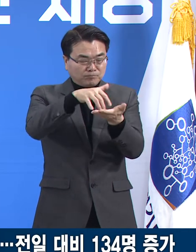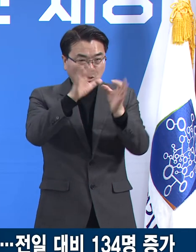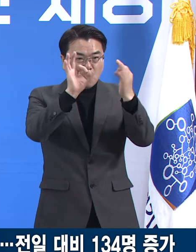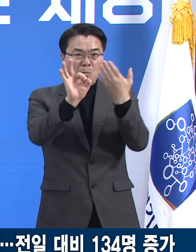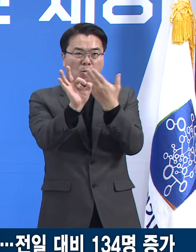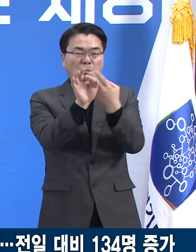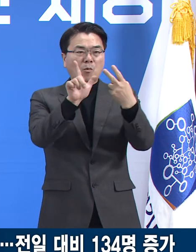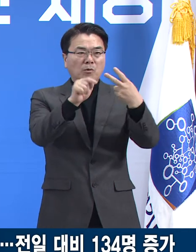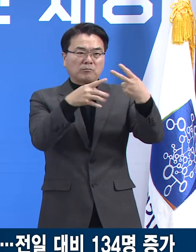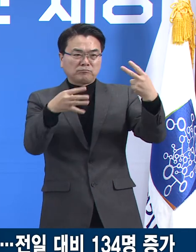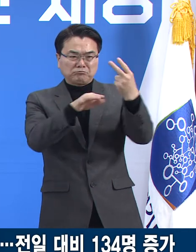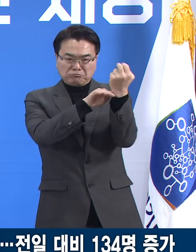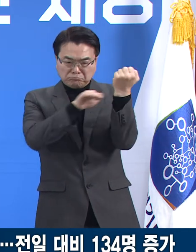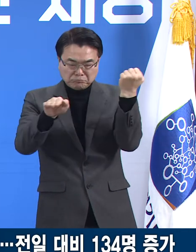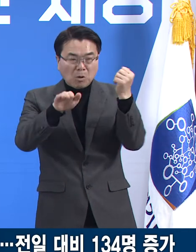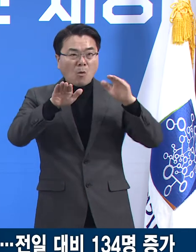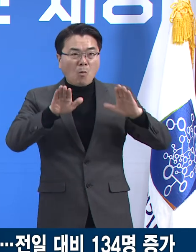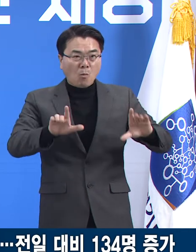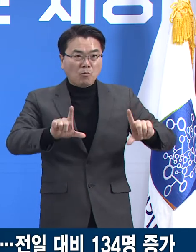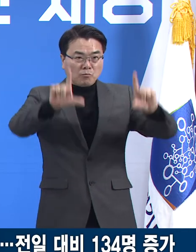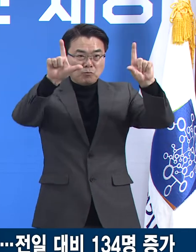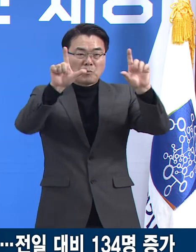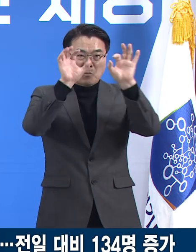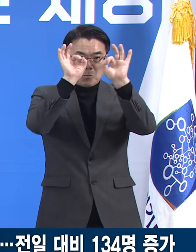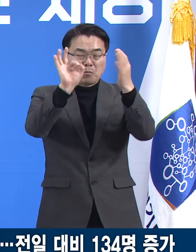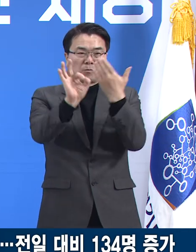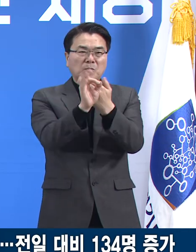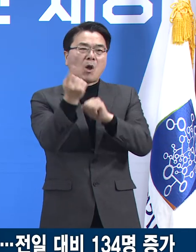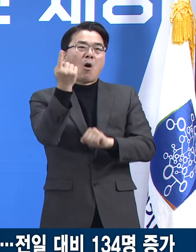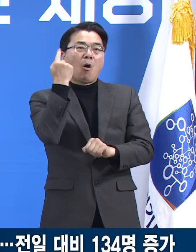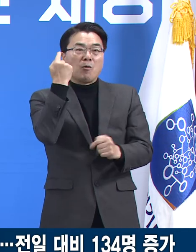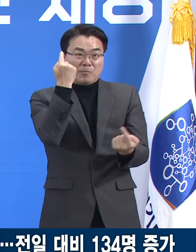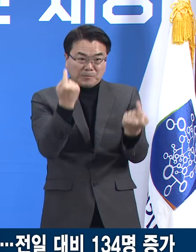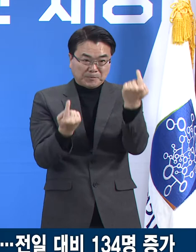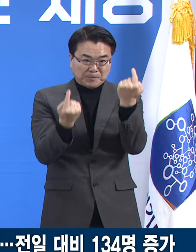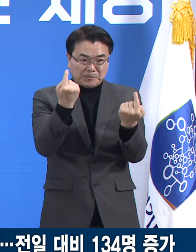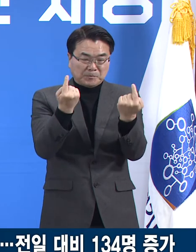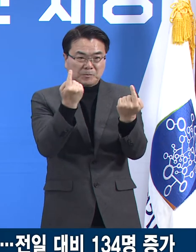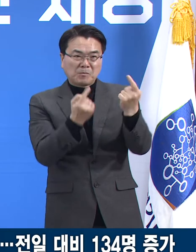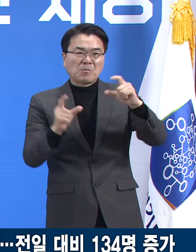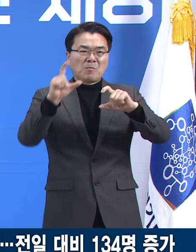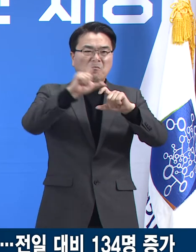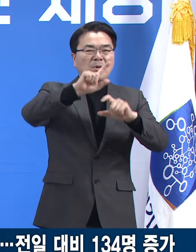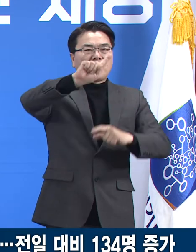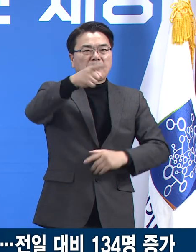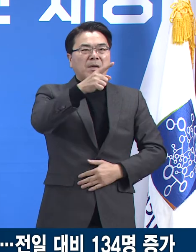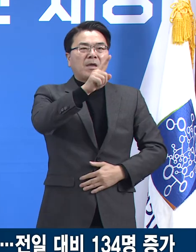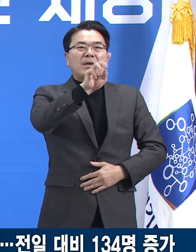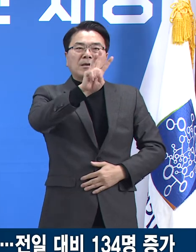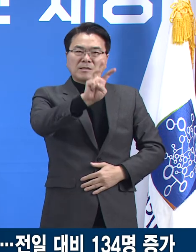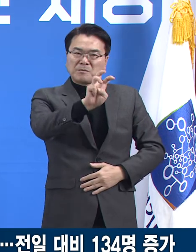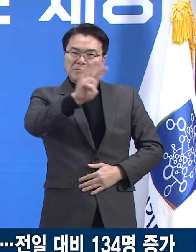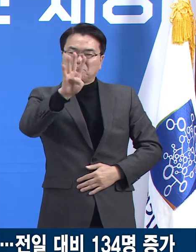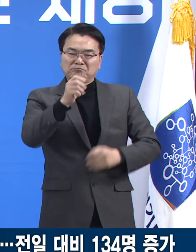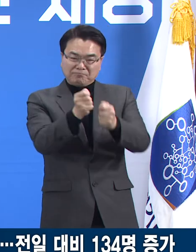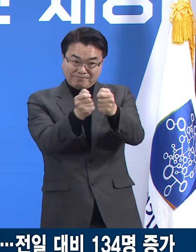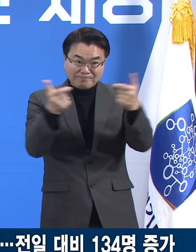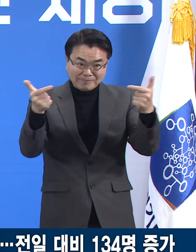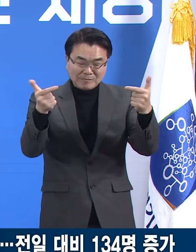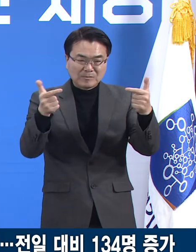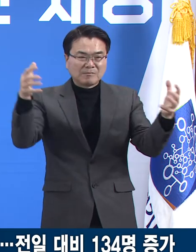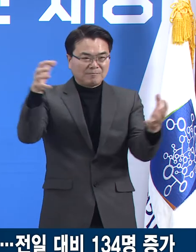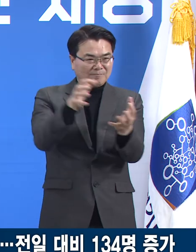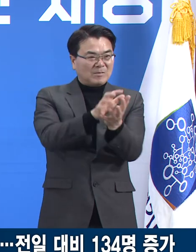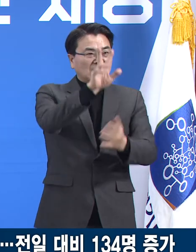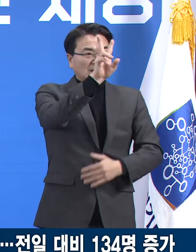0시 기준 경기도의 확진자 수는 전일 오전 0시 대비 134명이 증가한 총